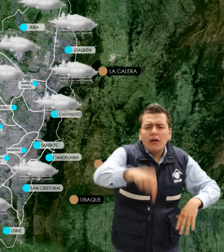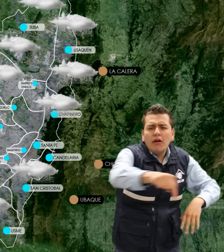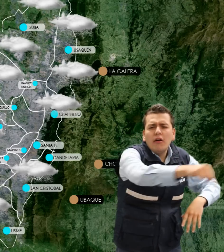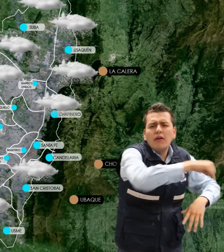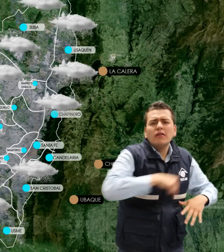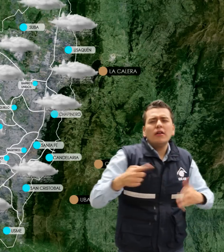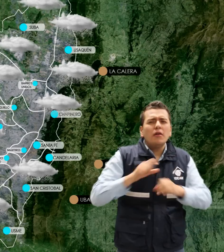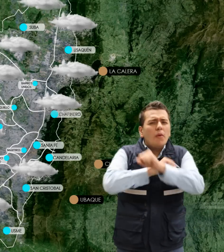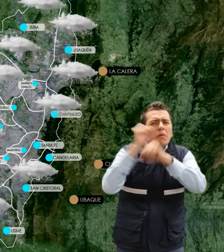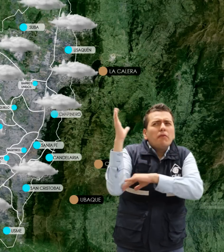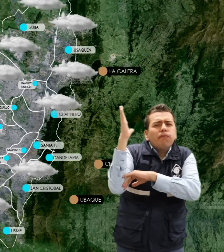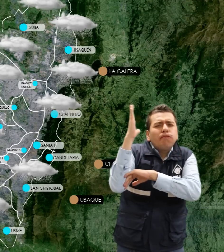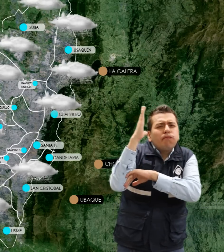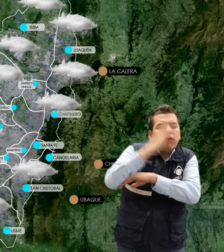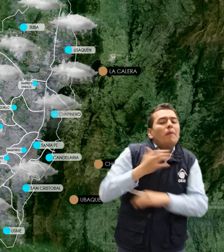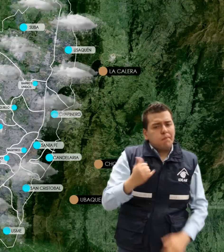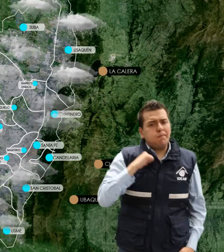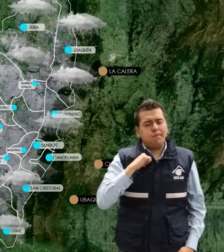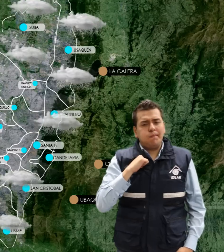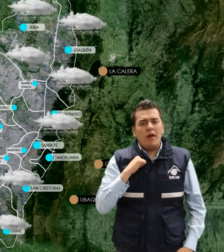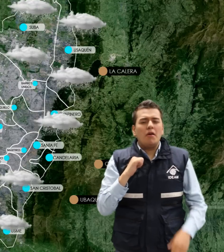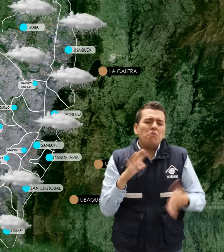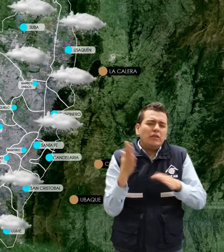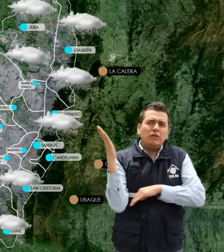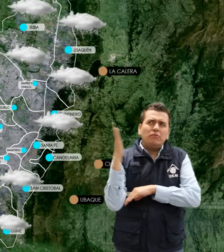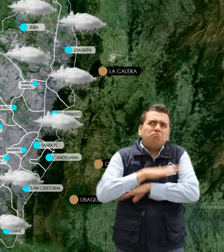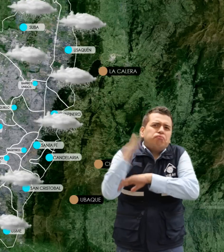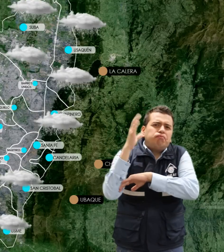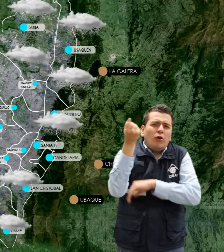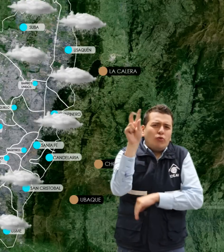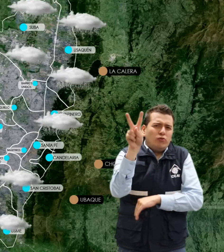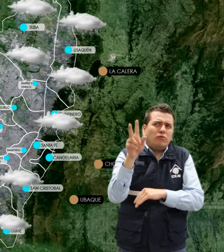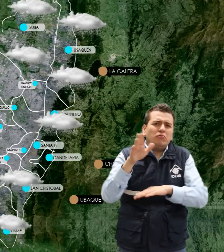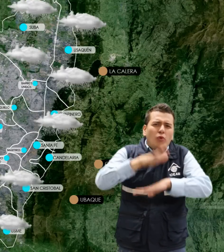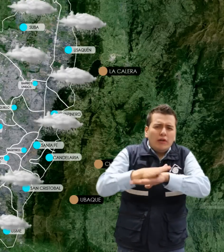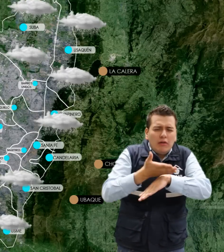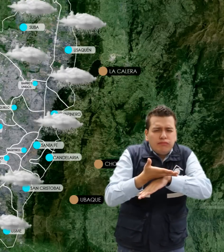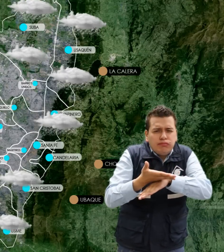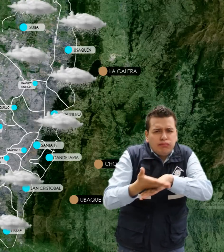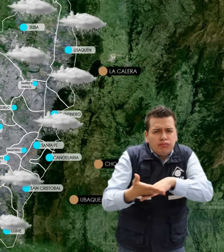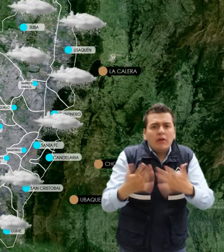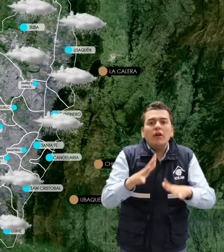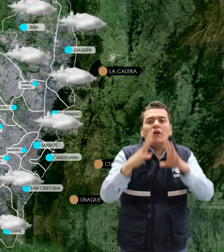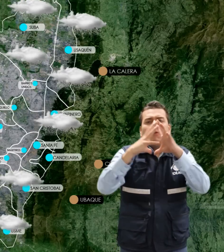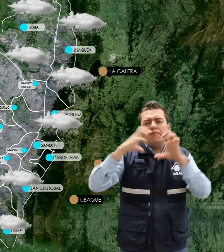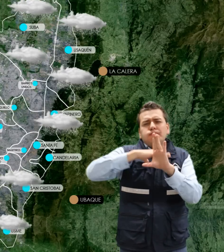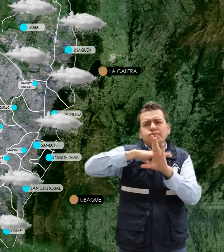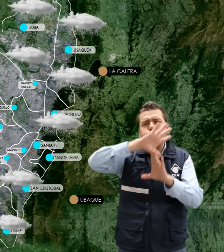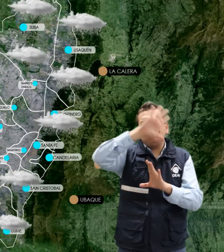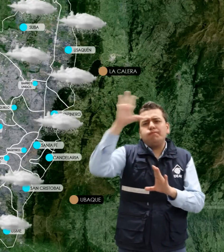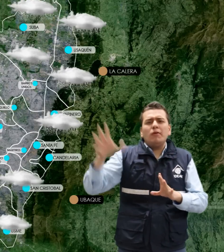en las primeras horas de la mañana. Hacia el mediodía y primeras horas de la tarde, condiciones de cielo parcialmente nublado con